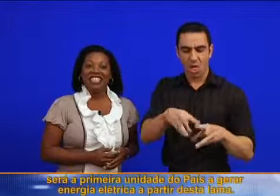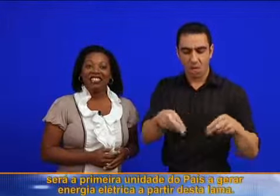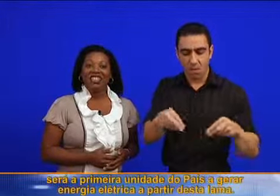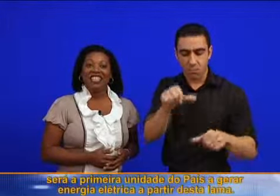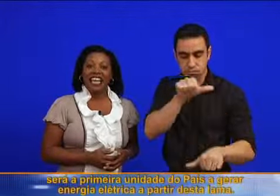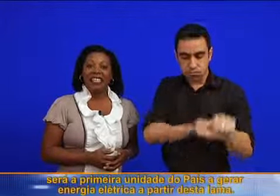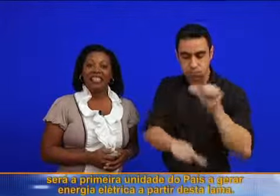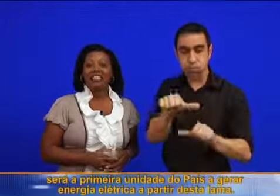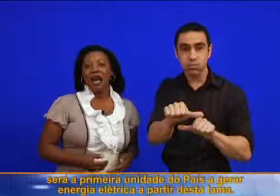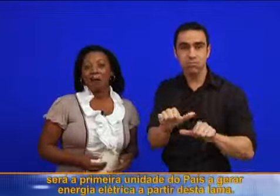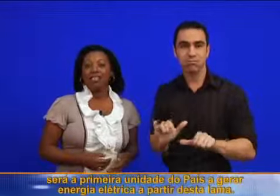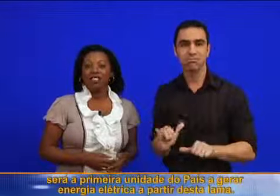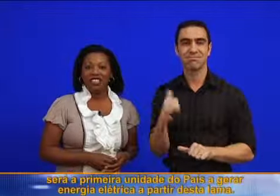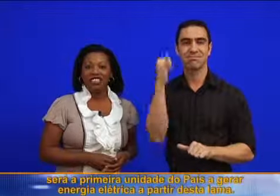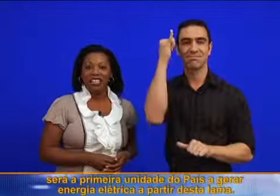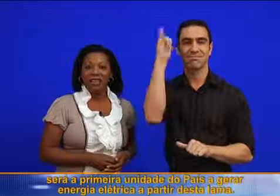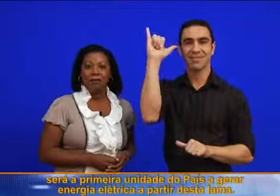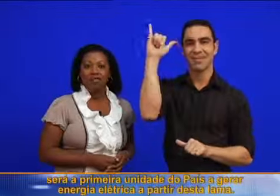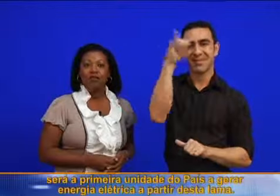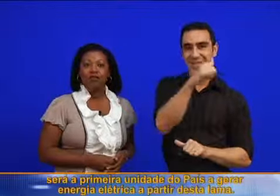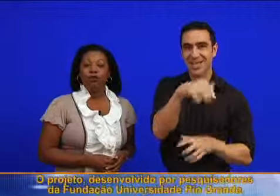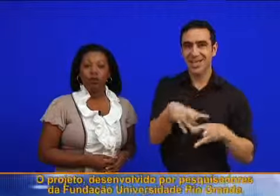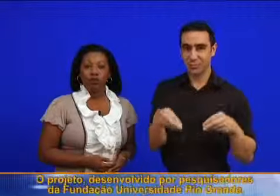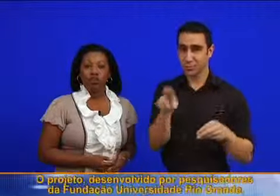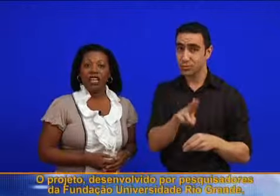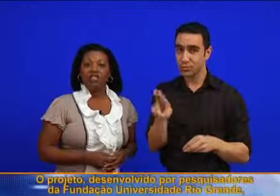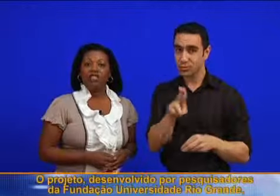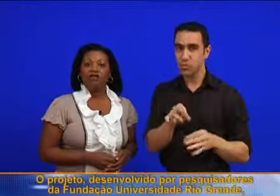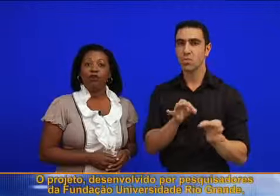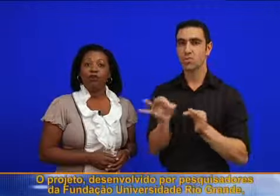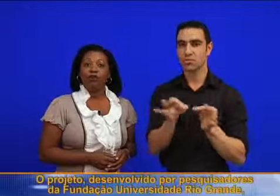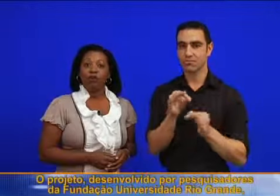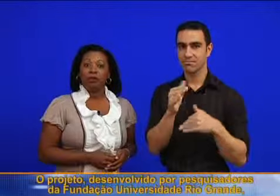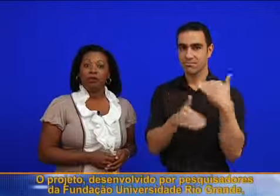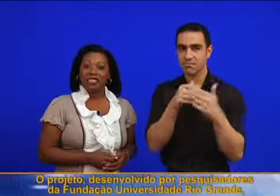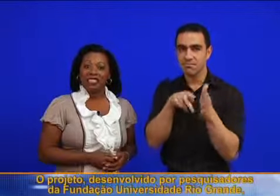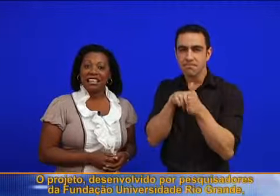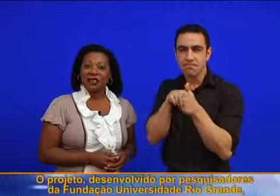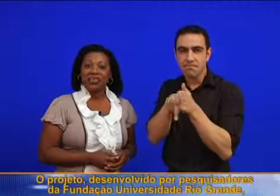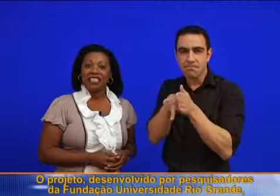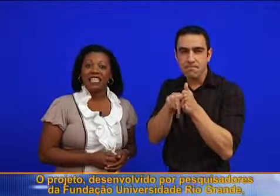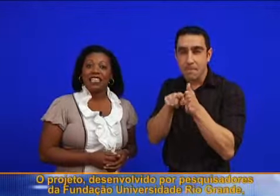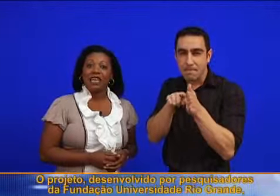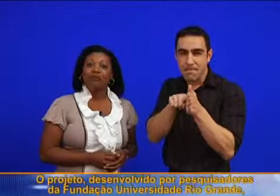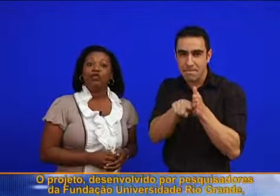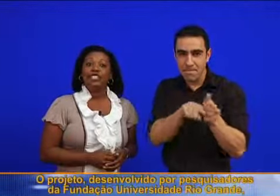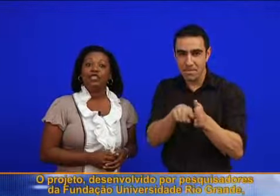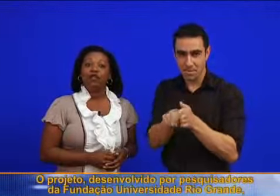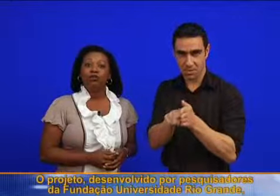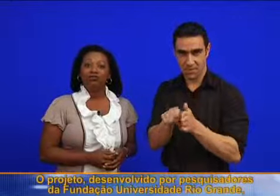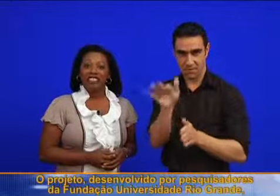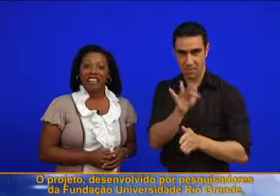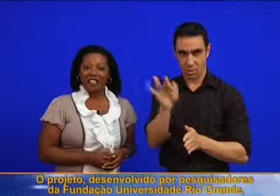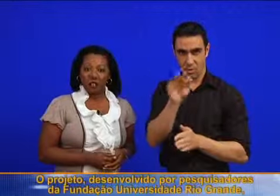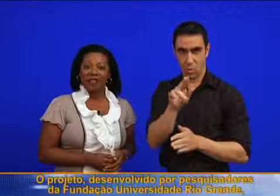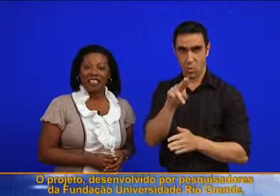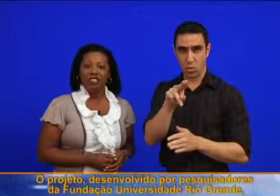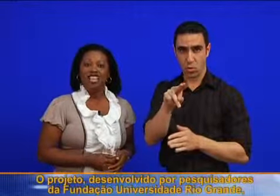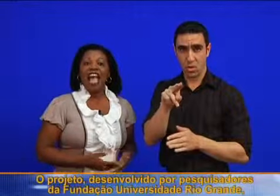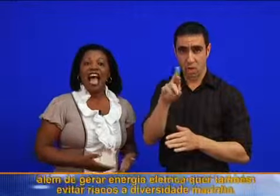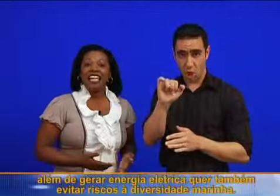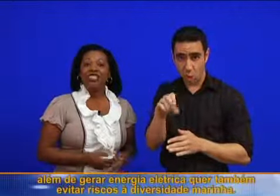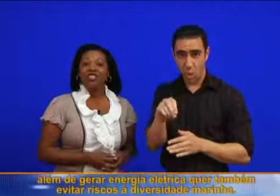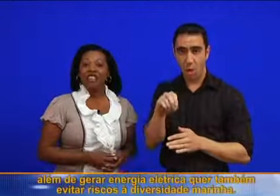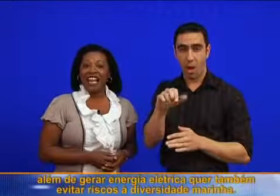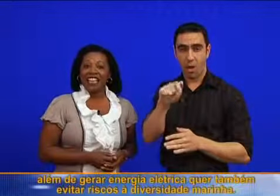gerar energia elétrica a partir desta lama. O projeto, desenvolvido por pesquisadores da Fundação Universidade Rio